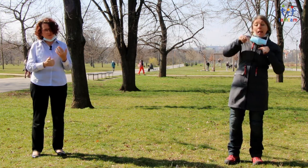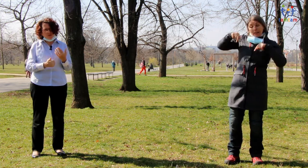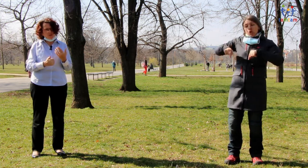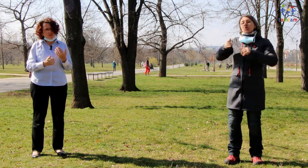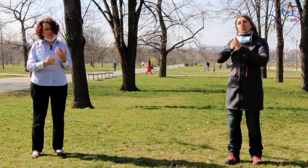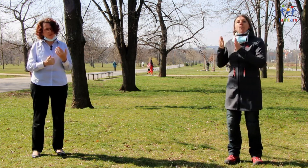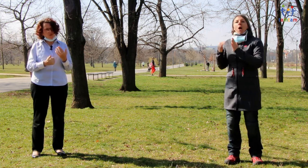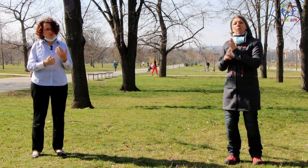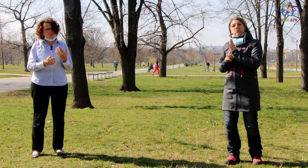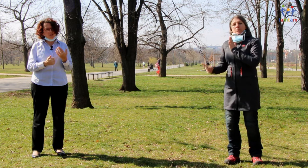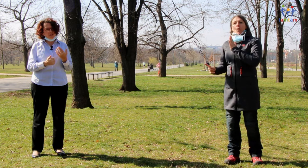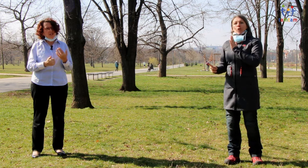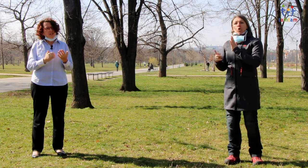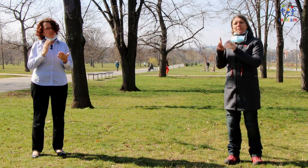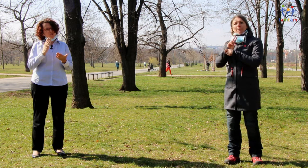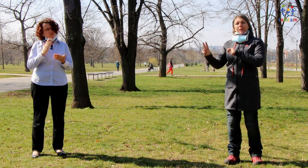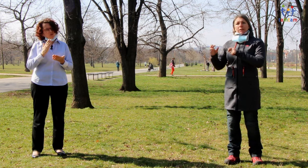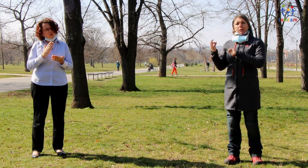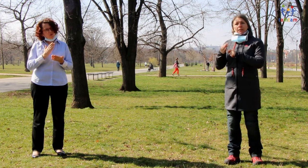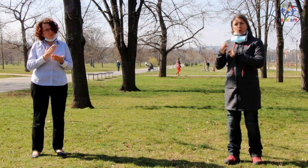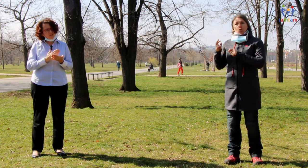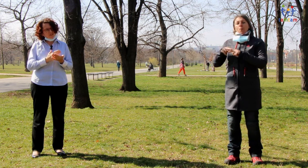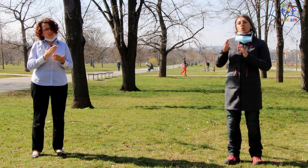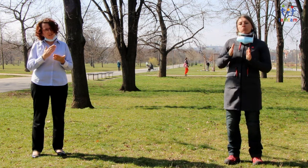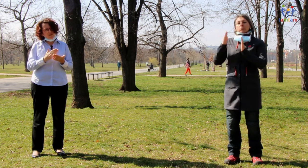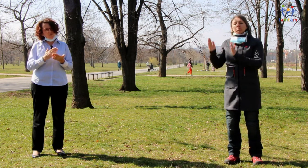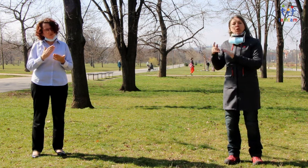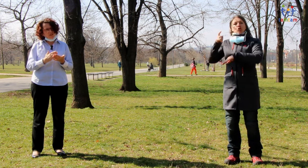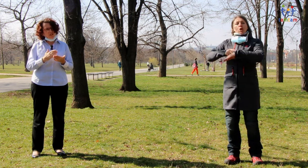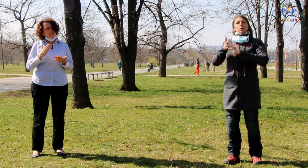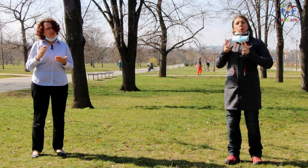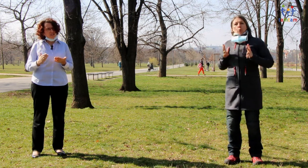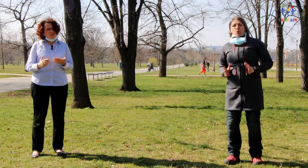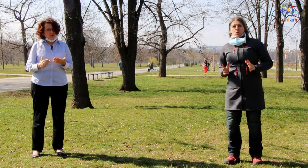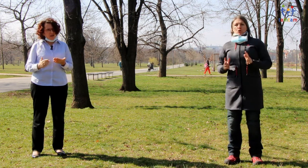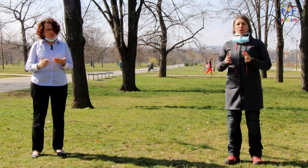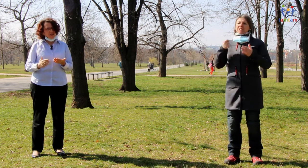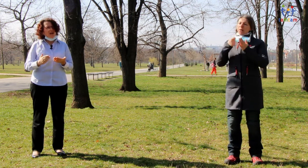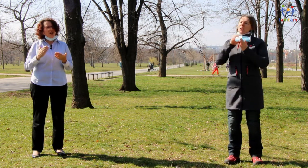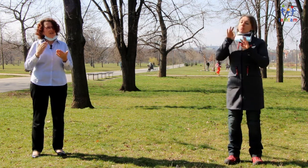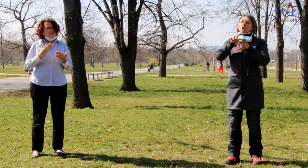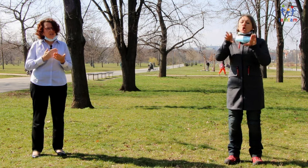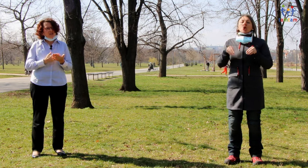stanovíme čas pro odpočinek. Takže udělat si i v rodině nějaký plán a ten